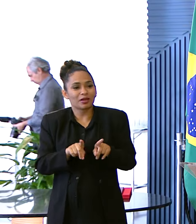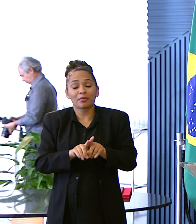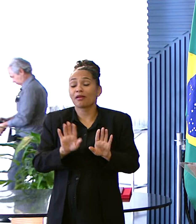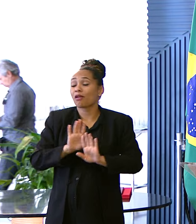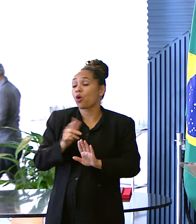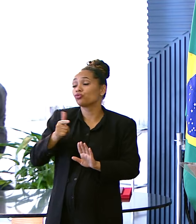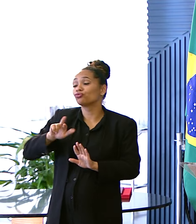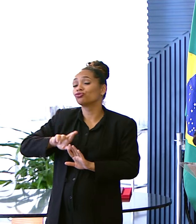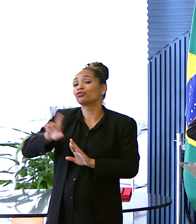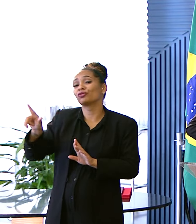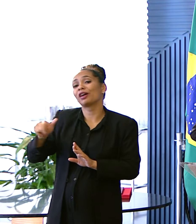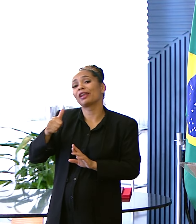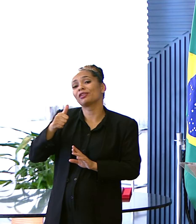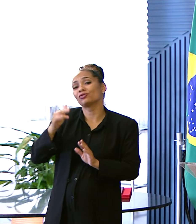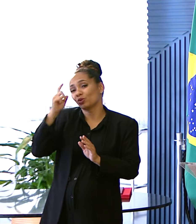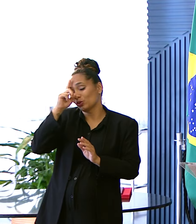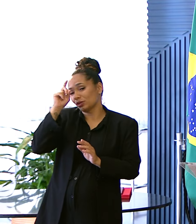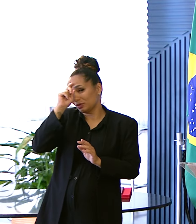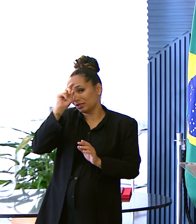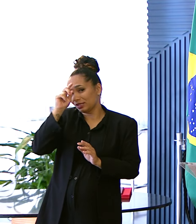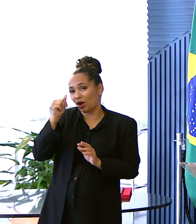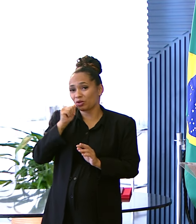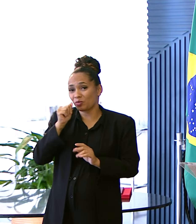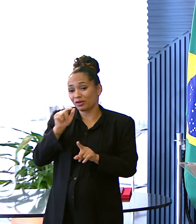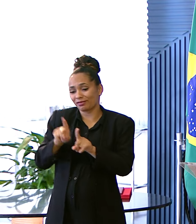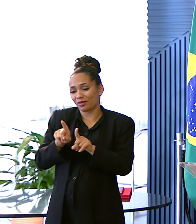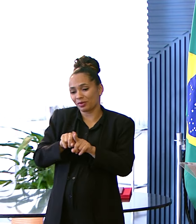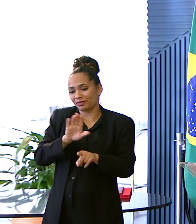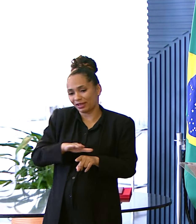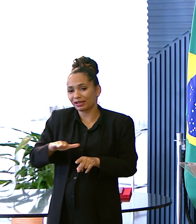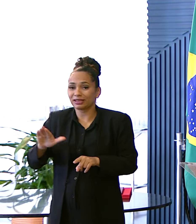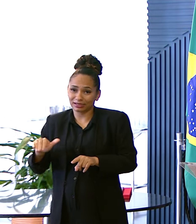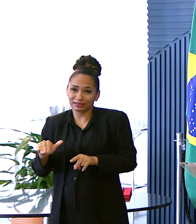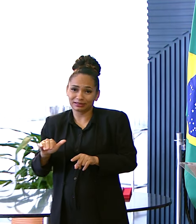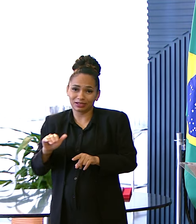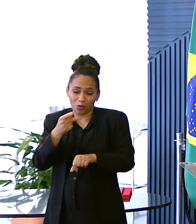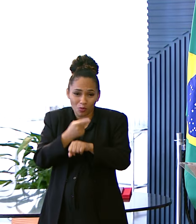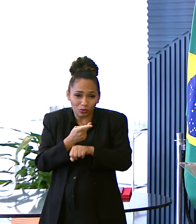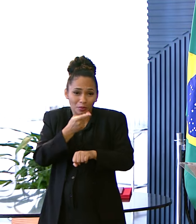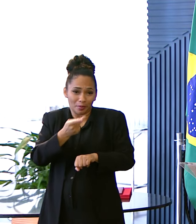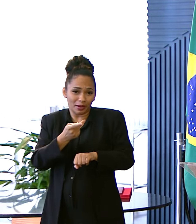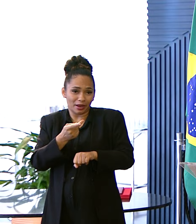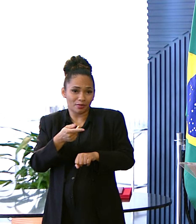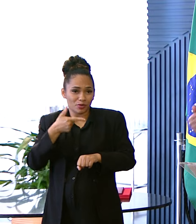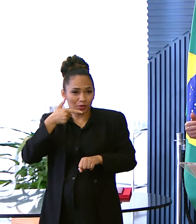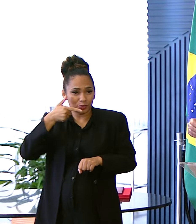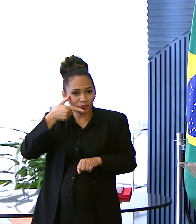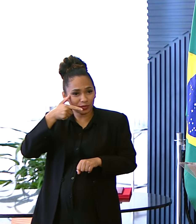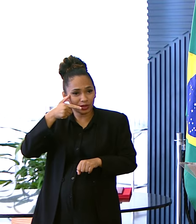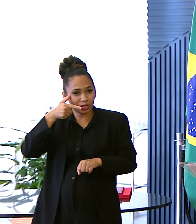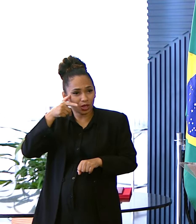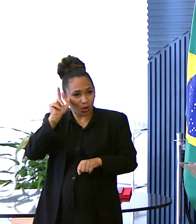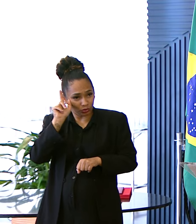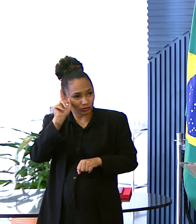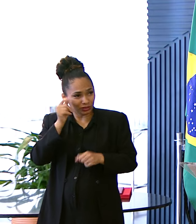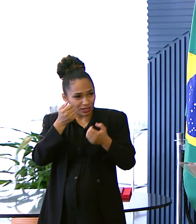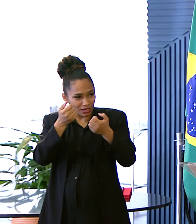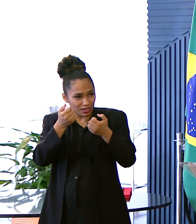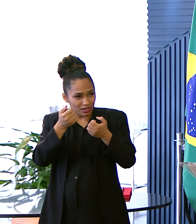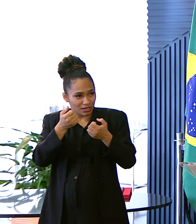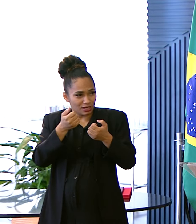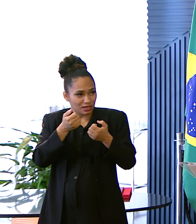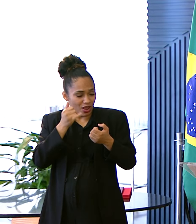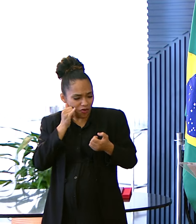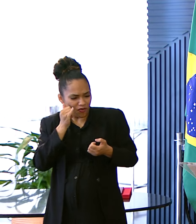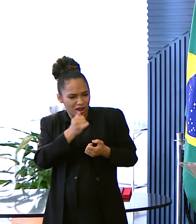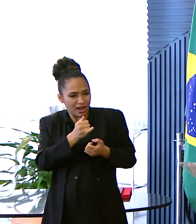da mulher e da criança Como um dos agraciados E eu disse isso a ele ontem Vindo de avião Viemos juntos